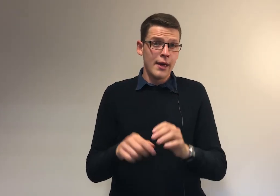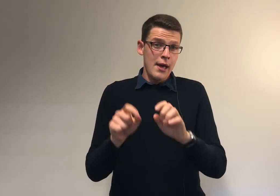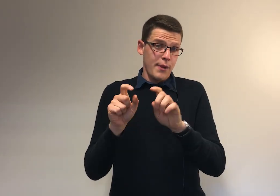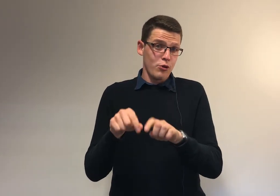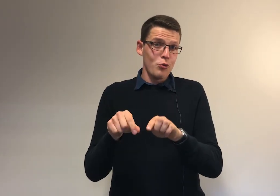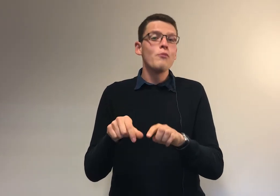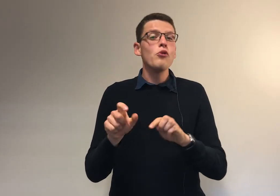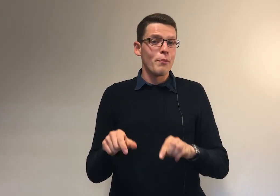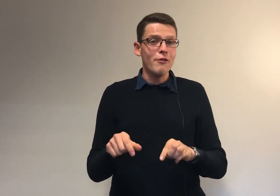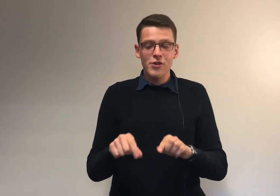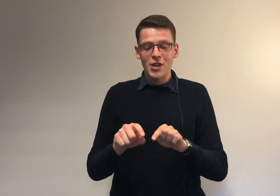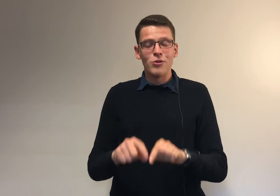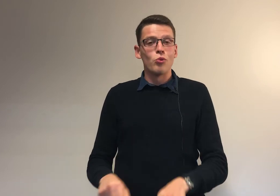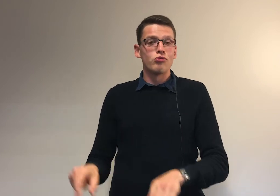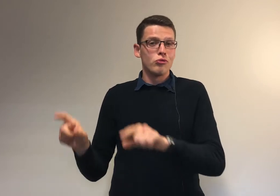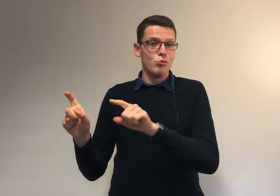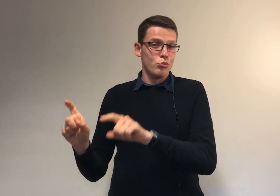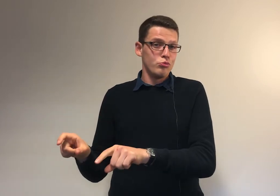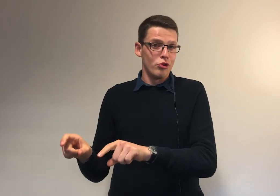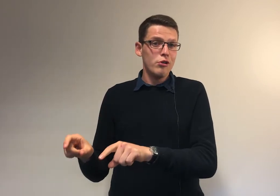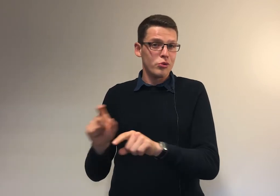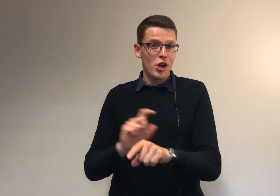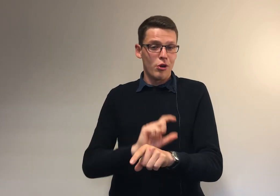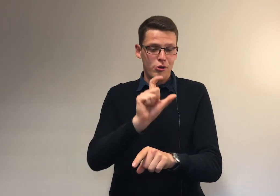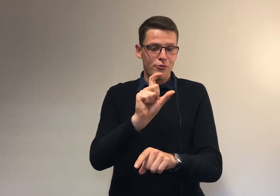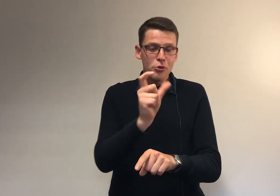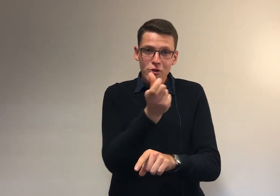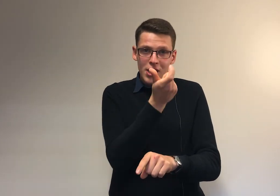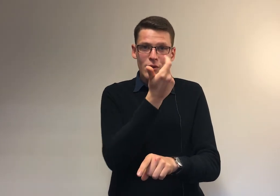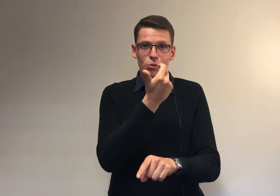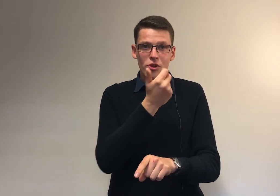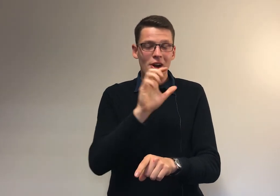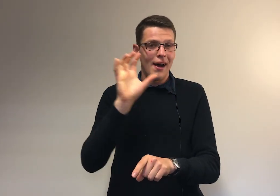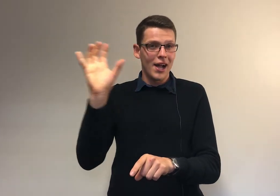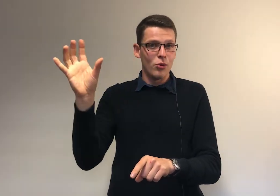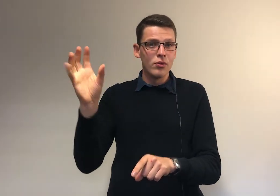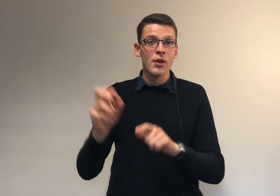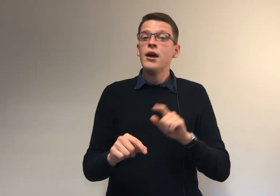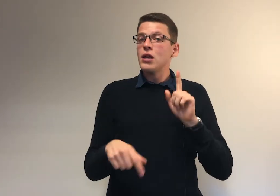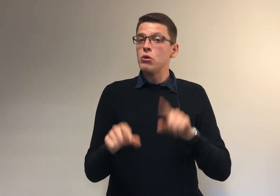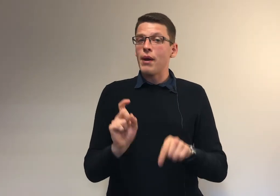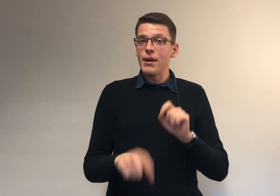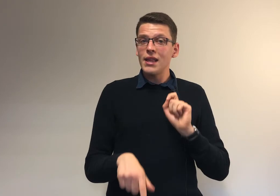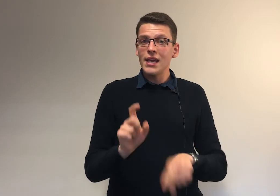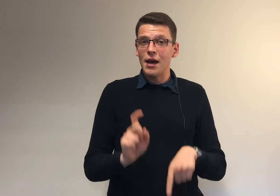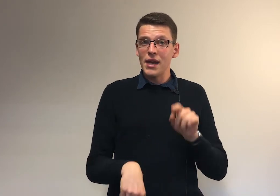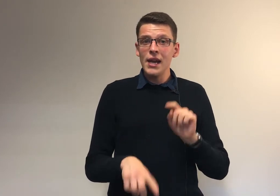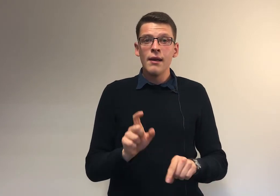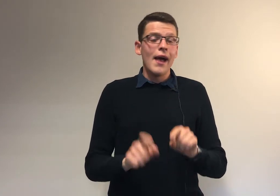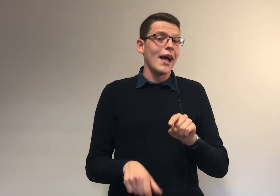parce que pour le prof, il y une annonce Moodle, donc il y a une fonctionnalité sur Moodle annonce qui lui permet d'écrire un mail à